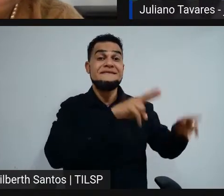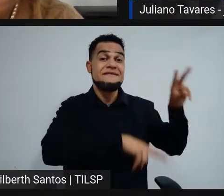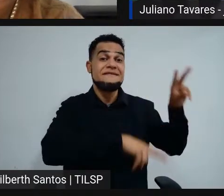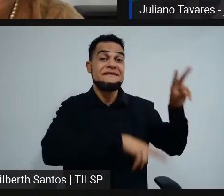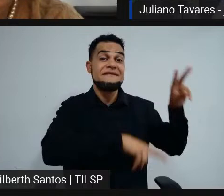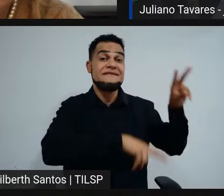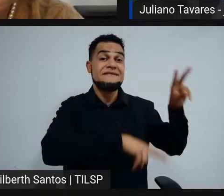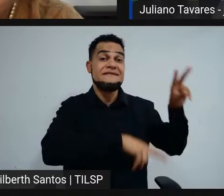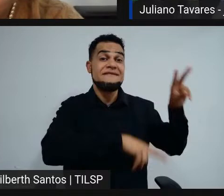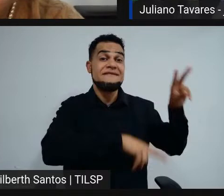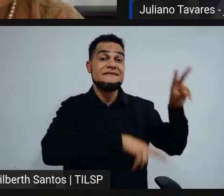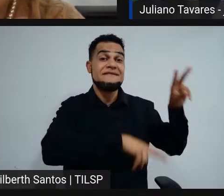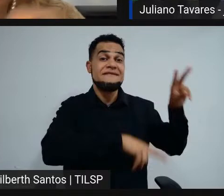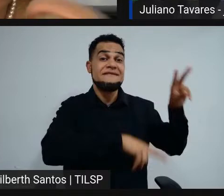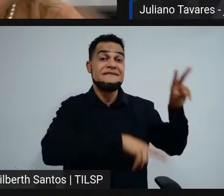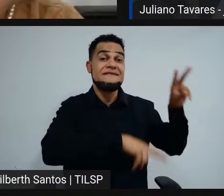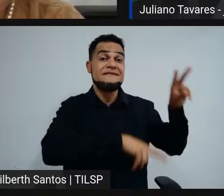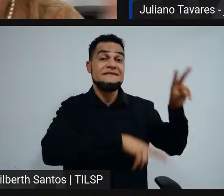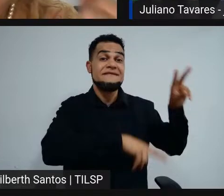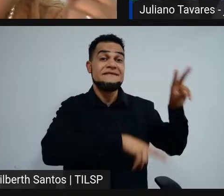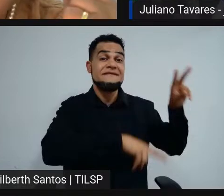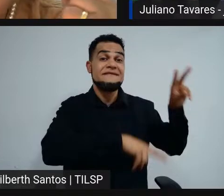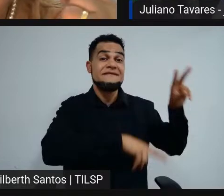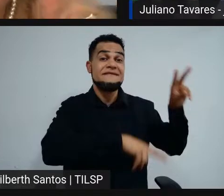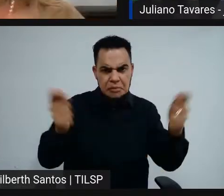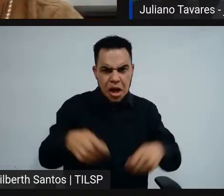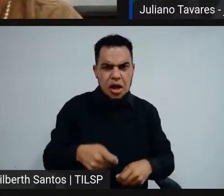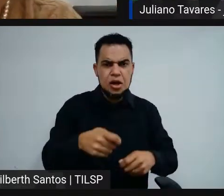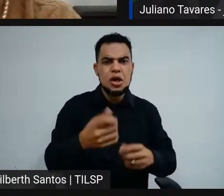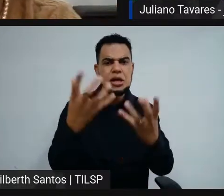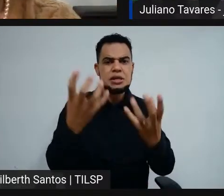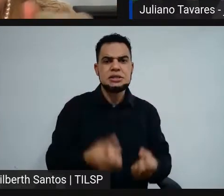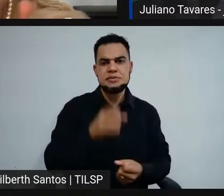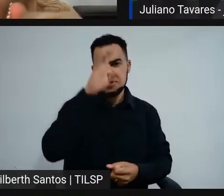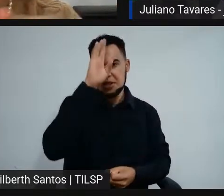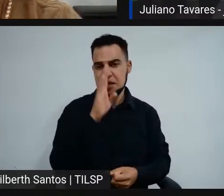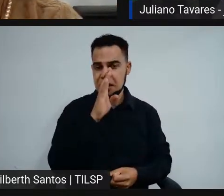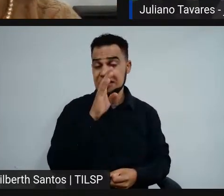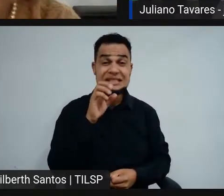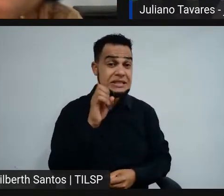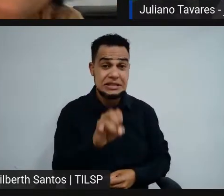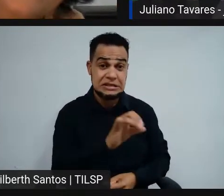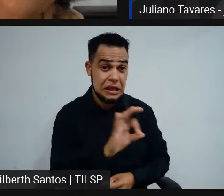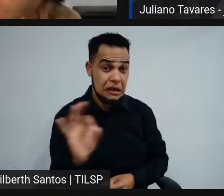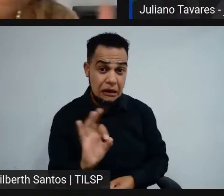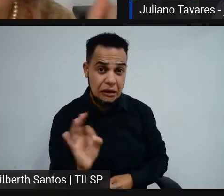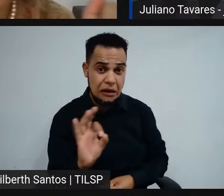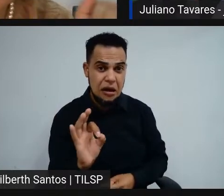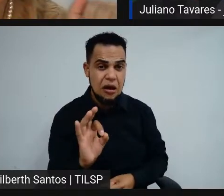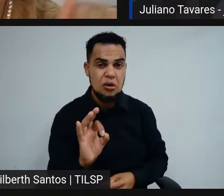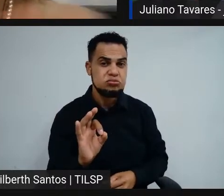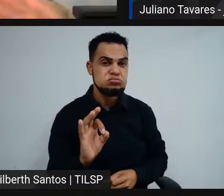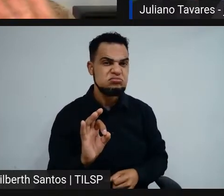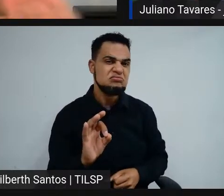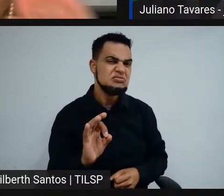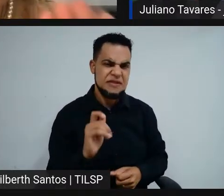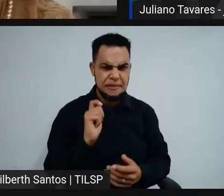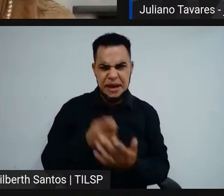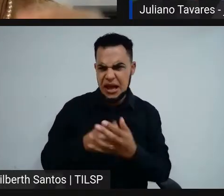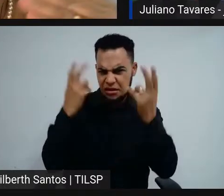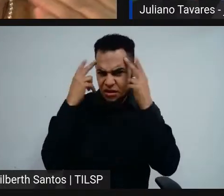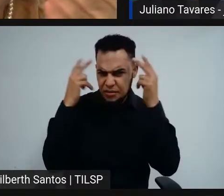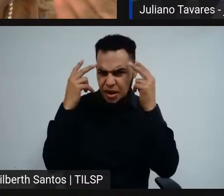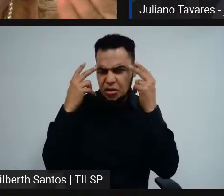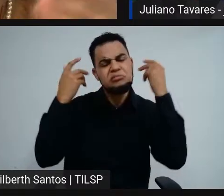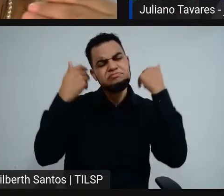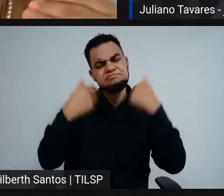receber a isenção da taxa de inscrição. Se você não for solicitar, você não vai anexar documento nenhum. Somente